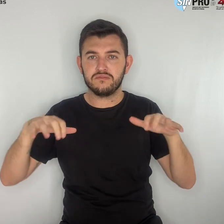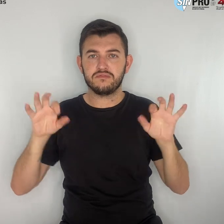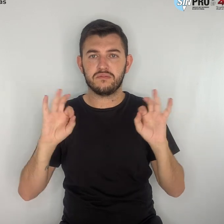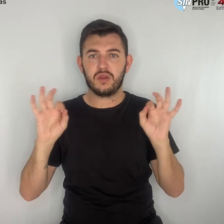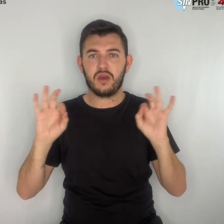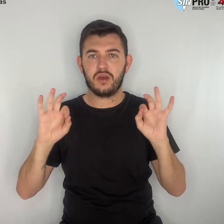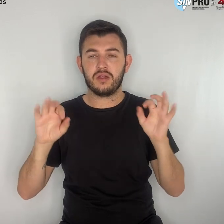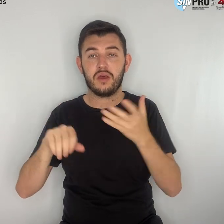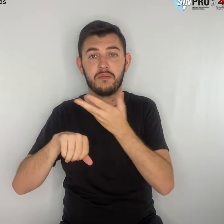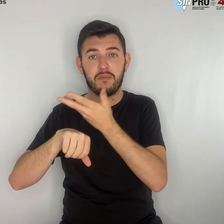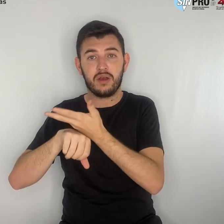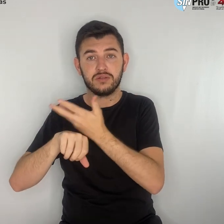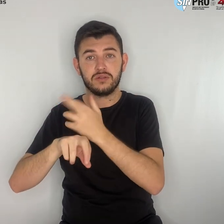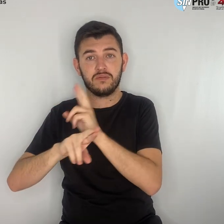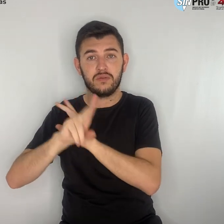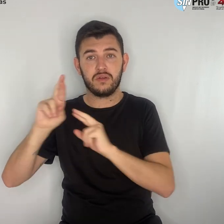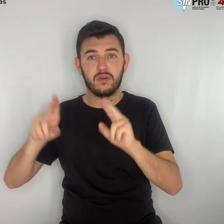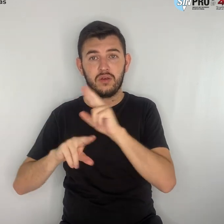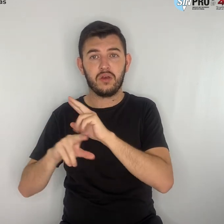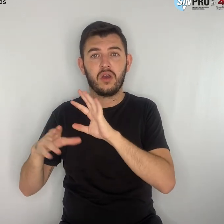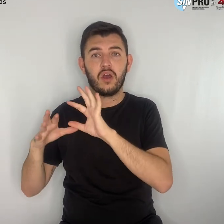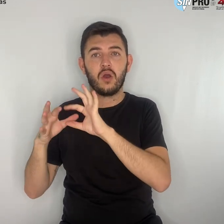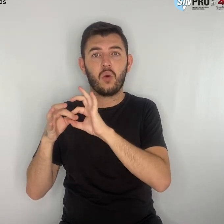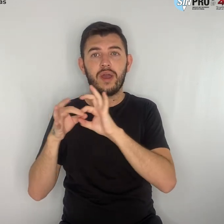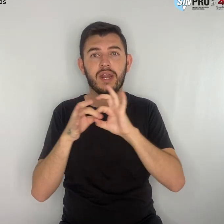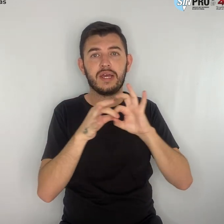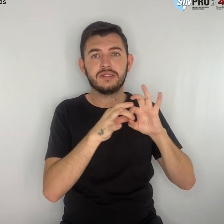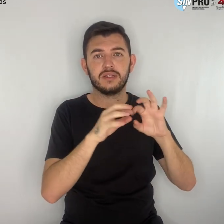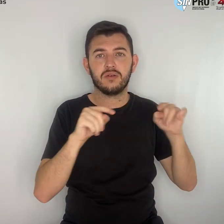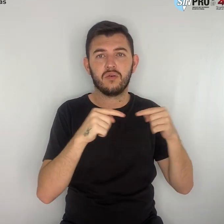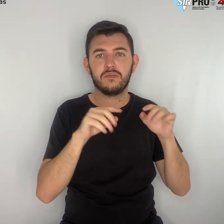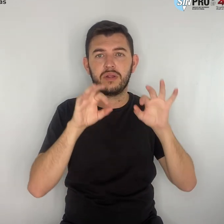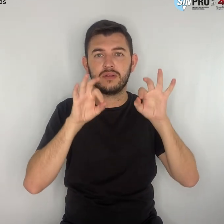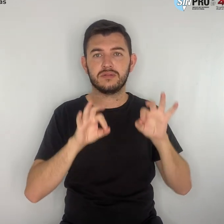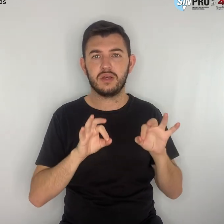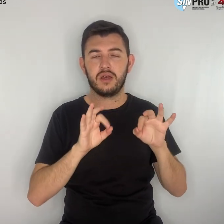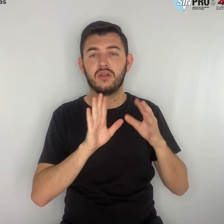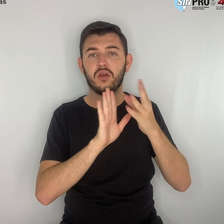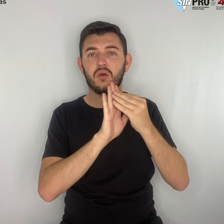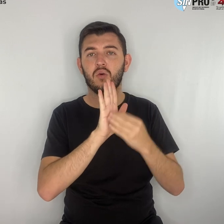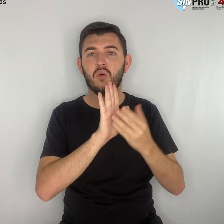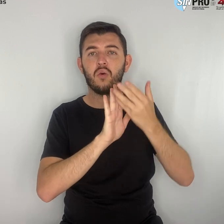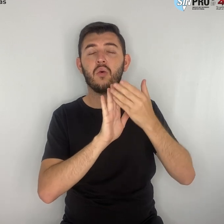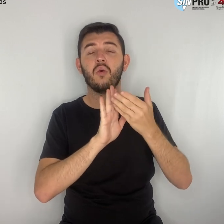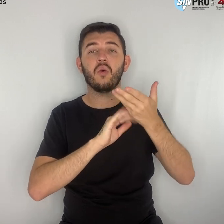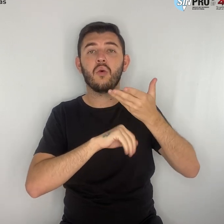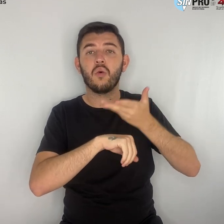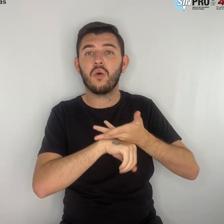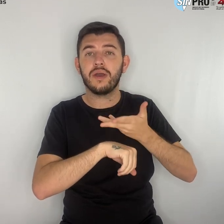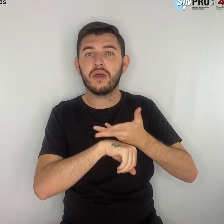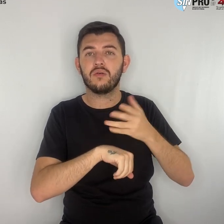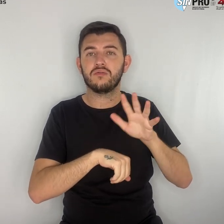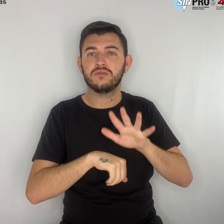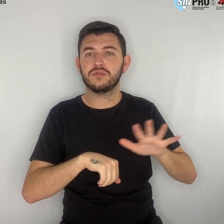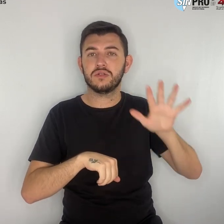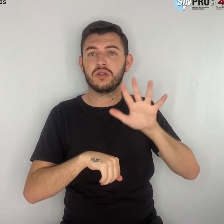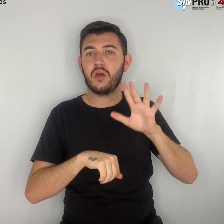coerência com o currículo geral, ser presencial, manter-se vinculada à formação